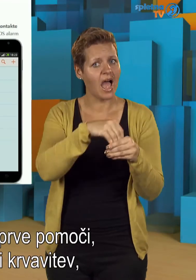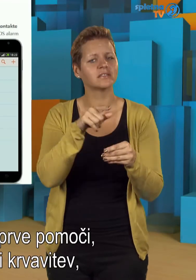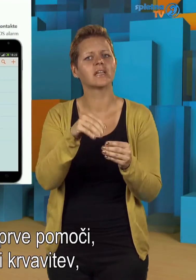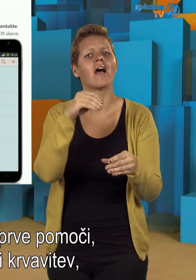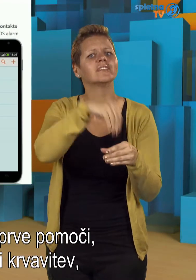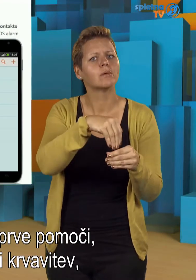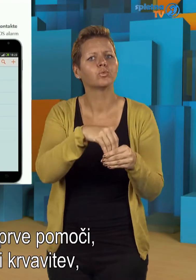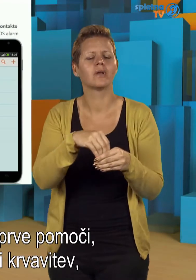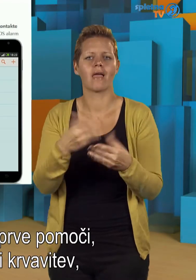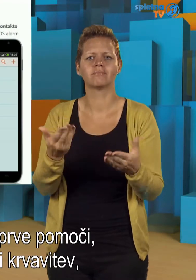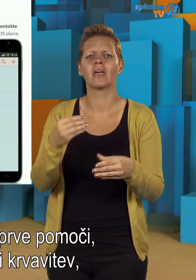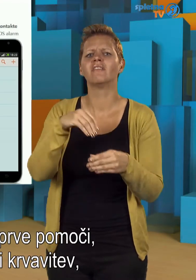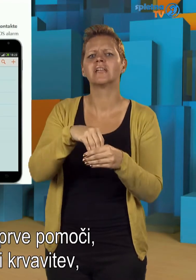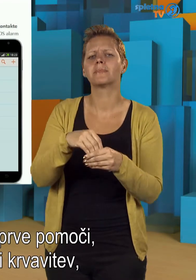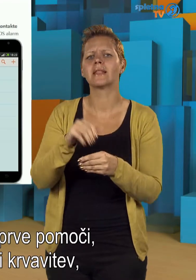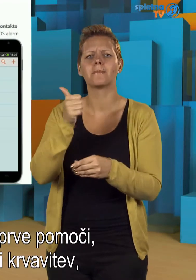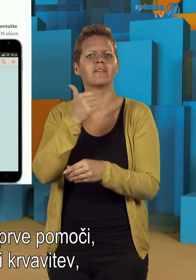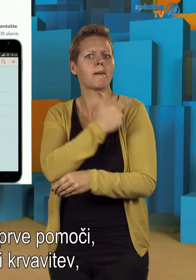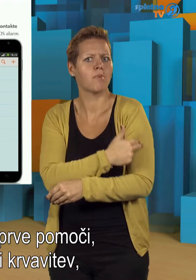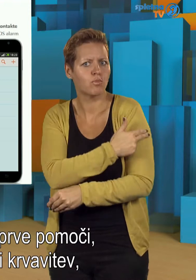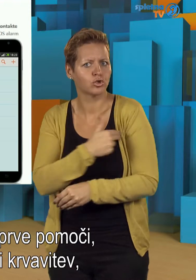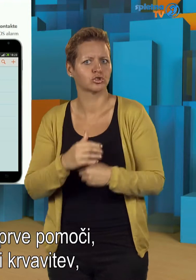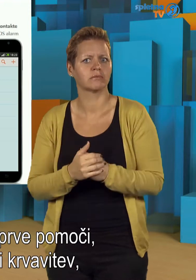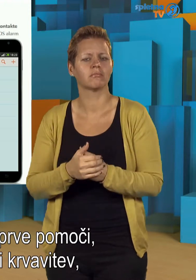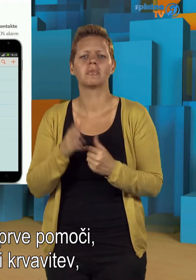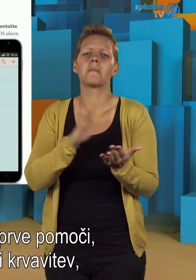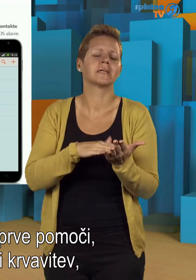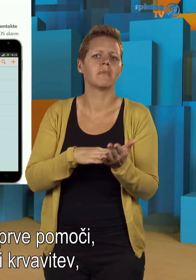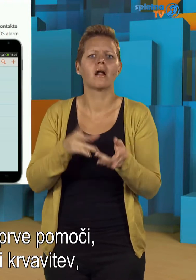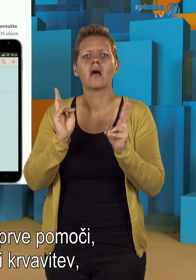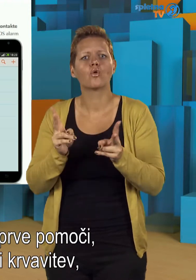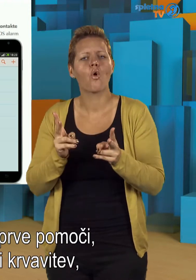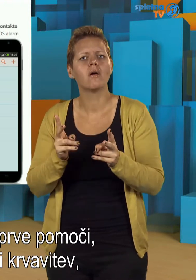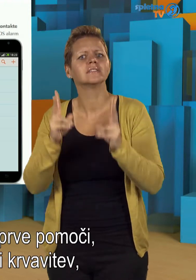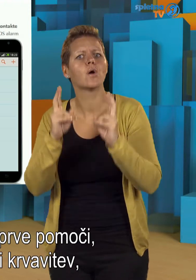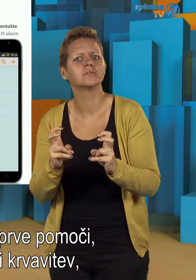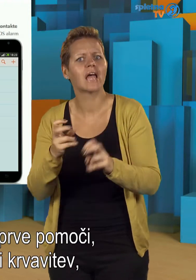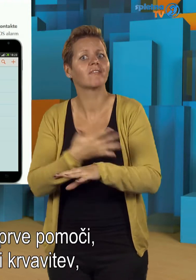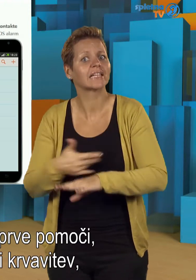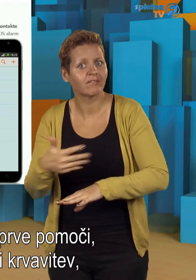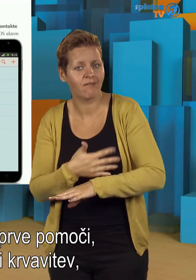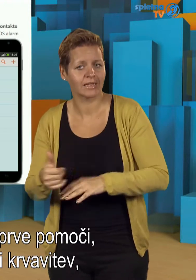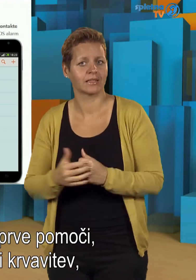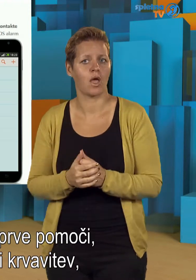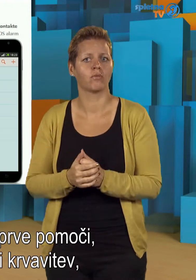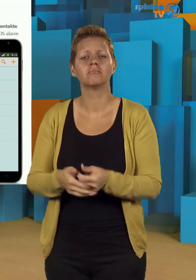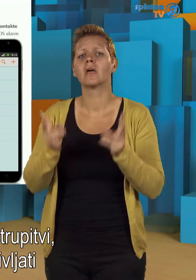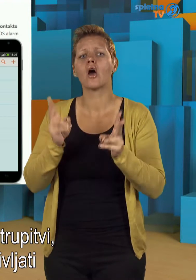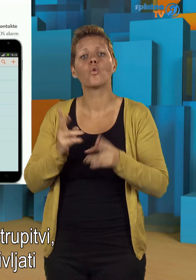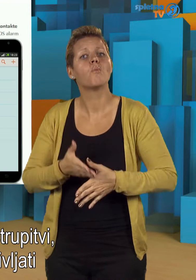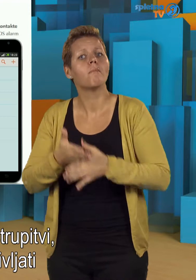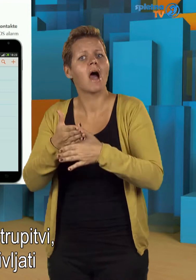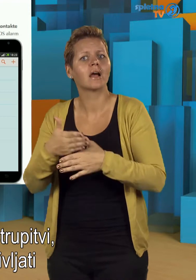Aplikacija vsebuje vsebino prve pomoči, na primer, kako zavstaviti krvavitev, kako pomagati pri zastropitvi,